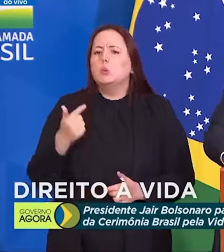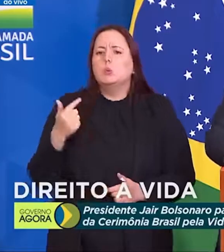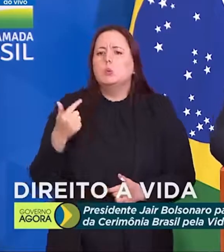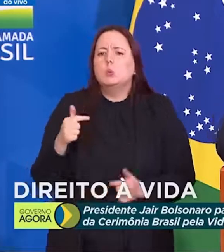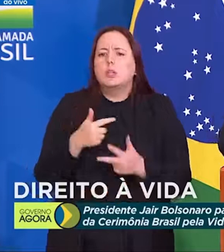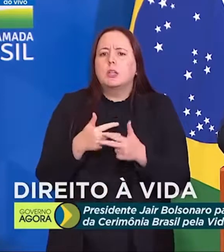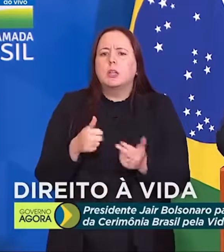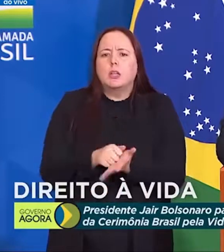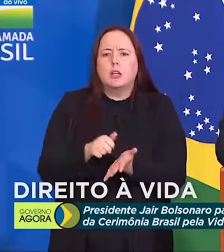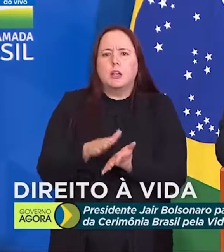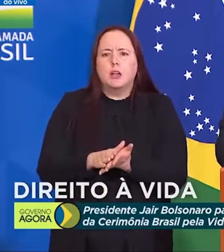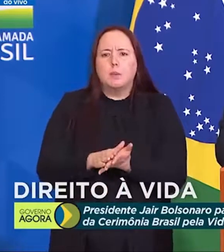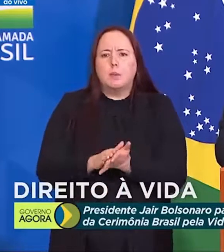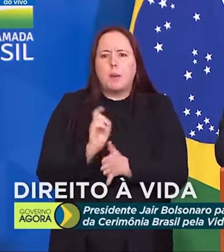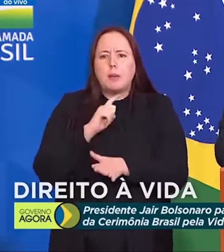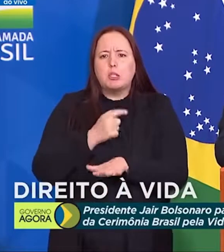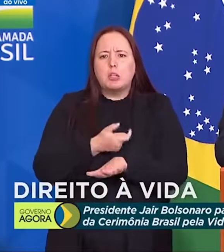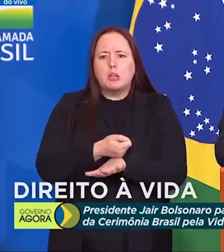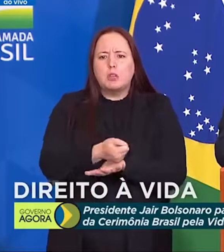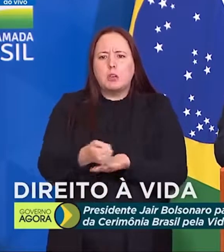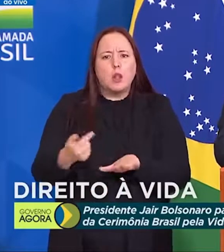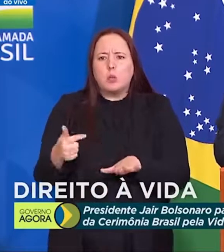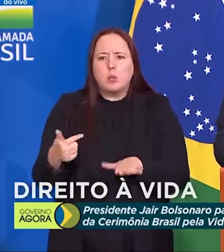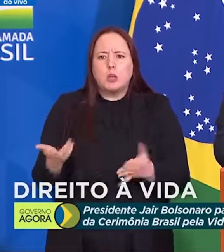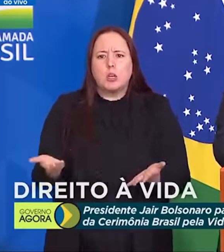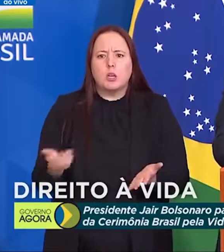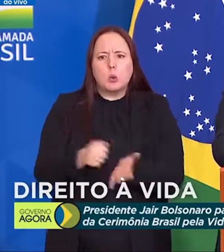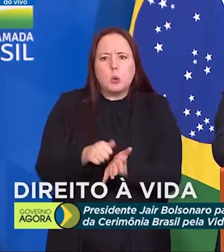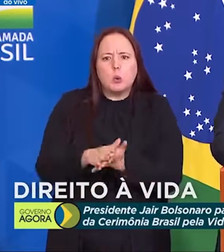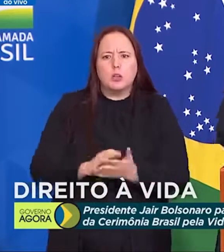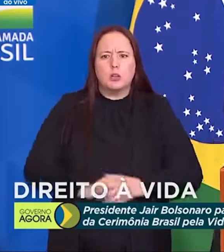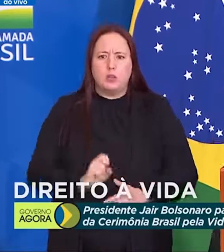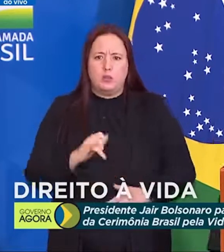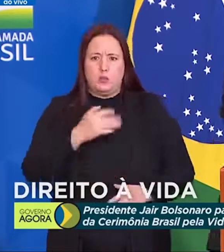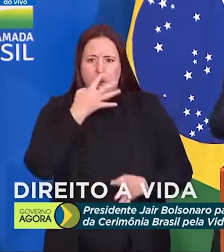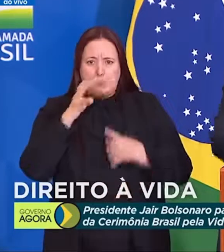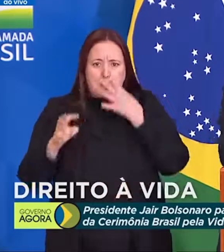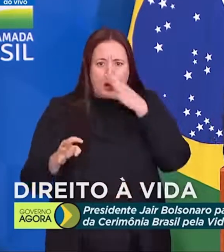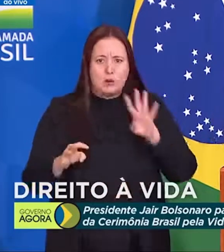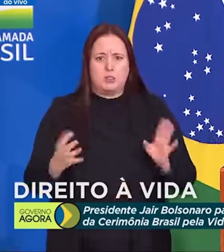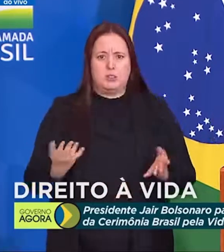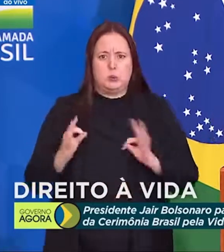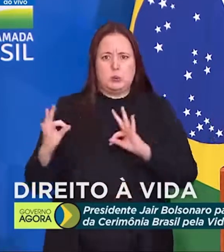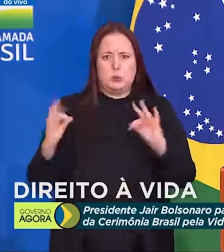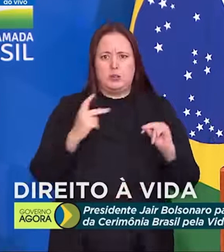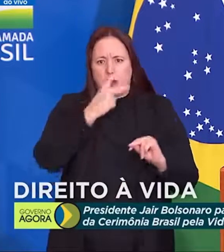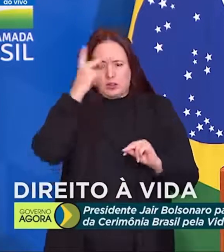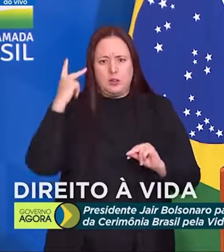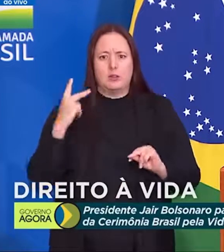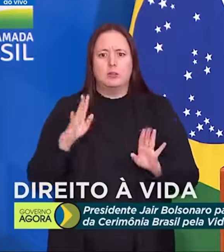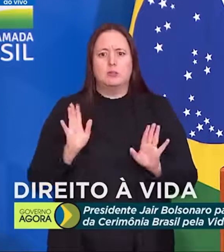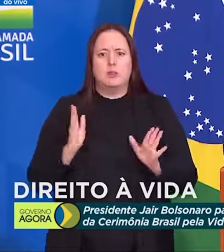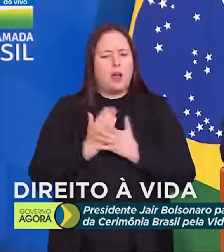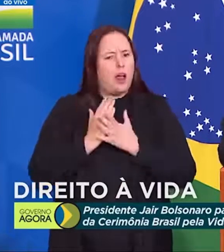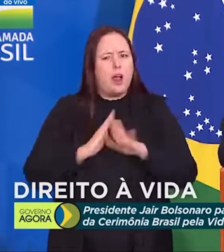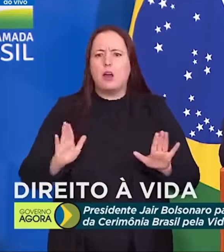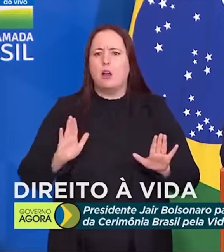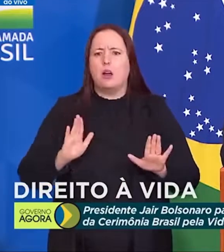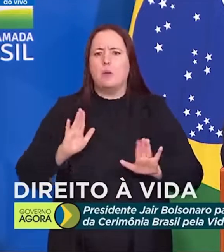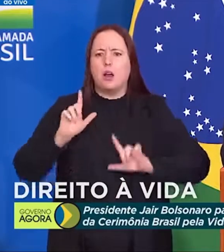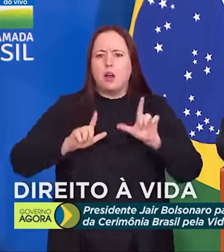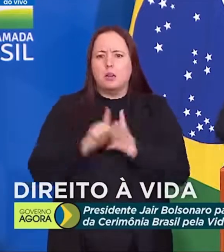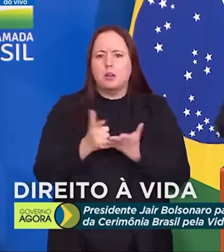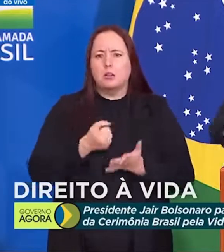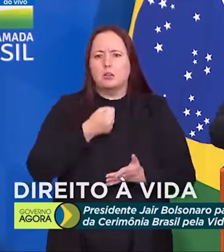tipificação penal para fake news. Se for para punir com fake news a derrubada de páginas, feche a imprensa brasileira,